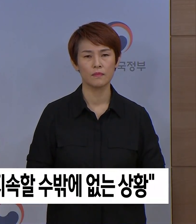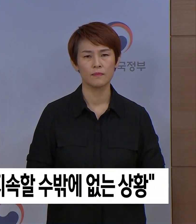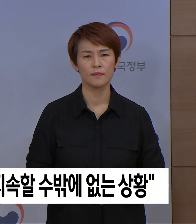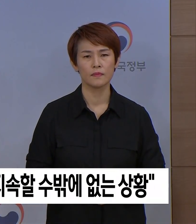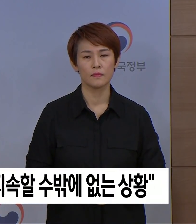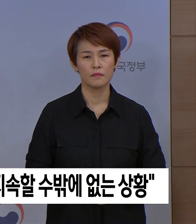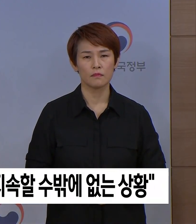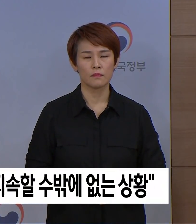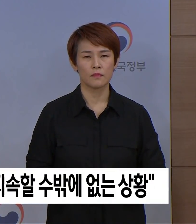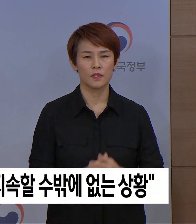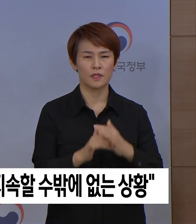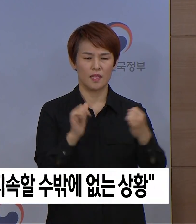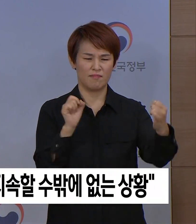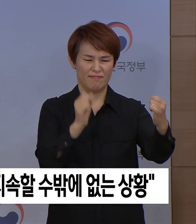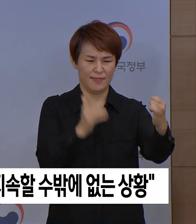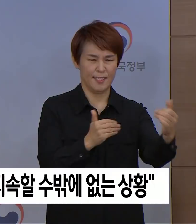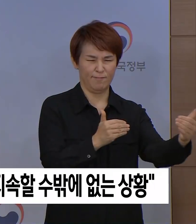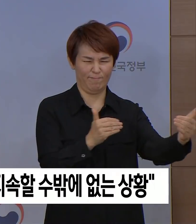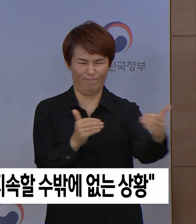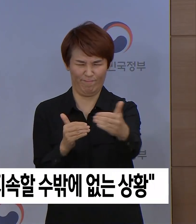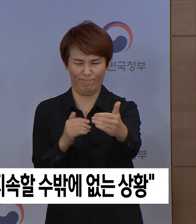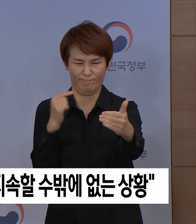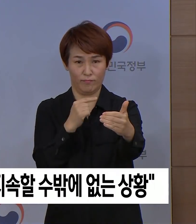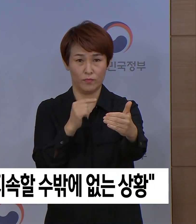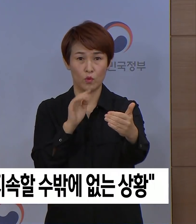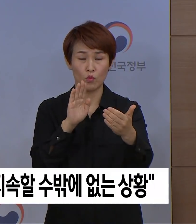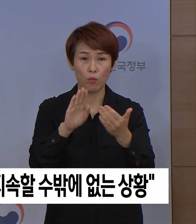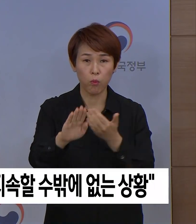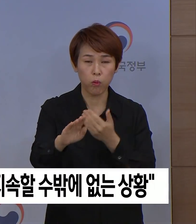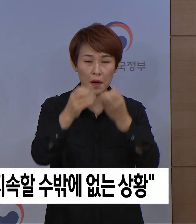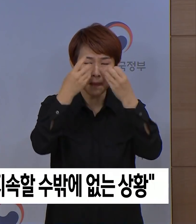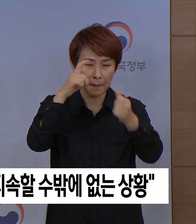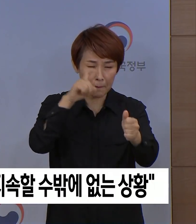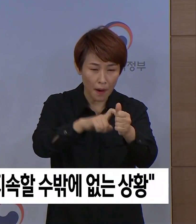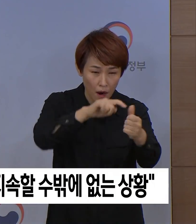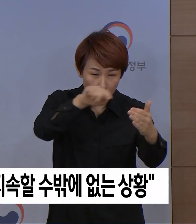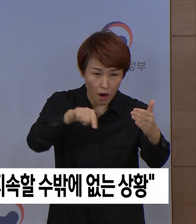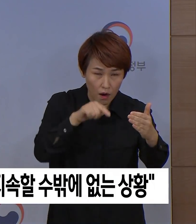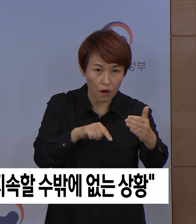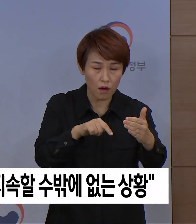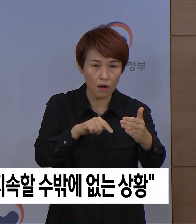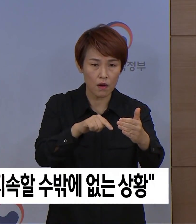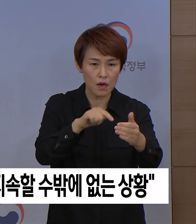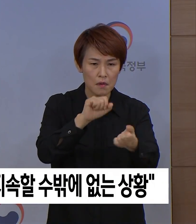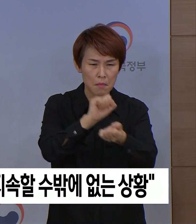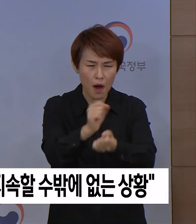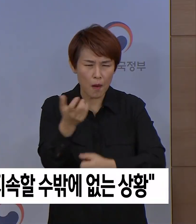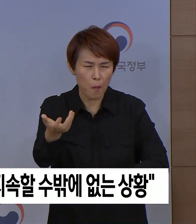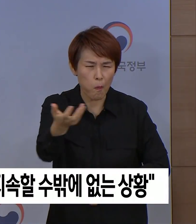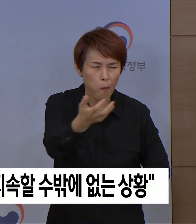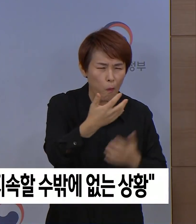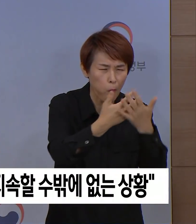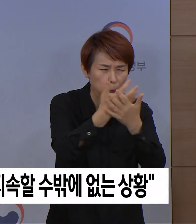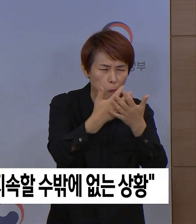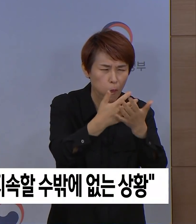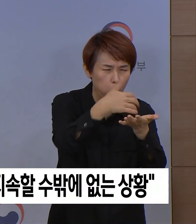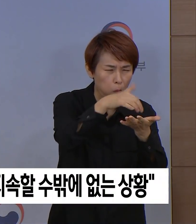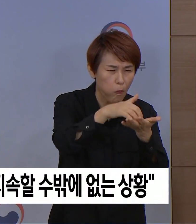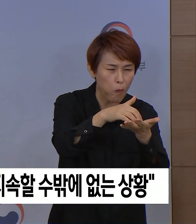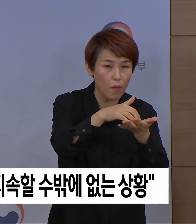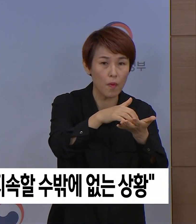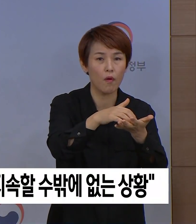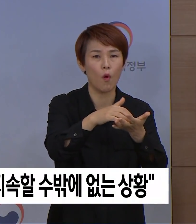강화된 사회적 거리두기 이후 신규 확진자 가운데 감염 경로 확인이 곤란한 건수와 비율도